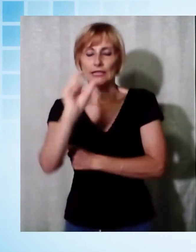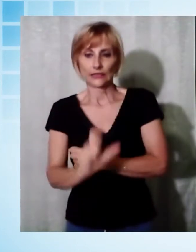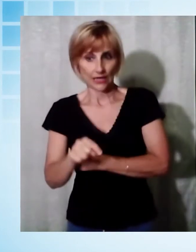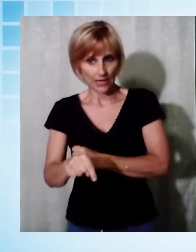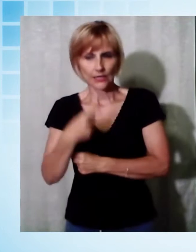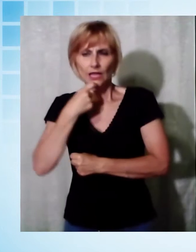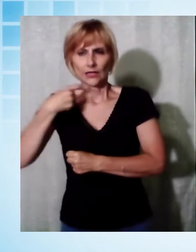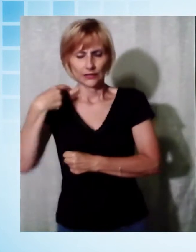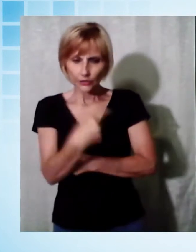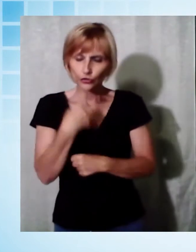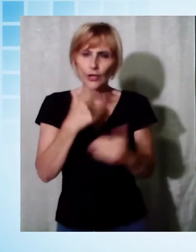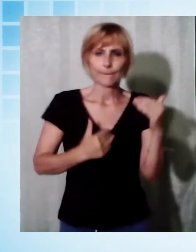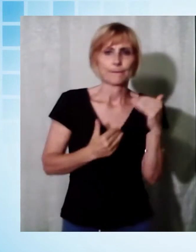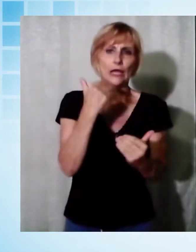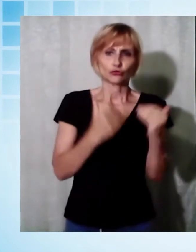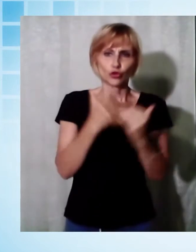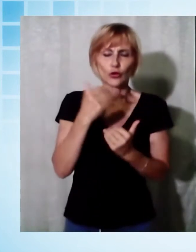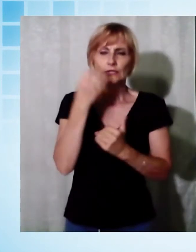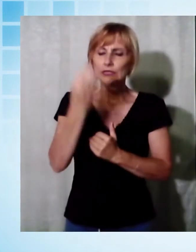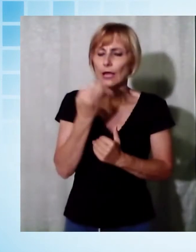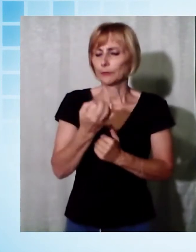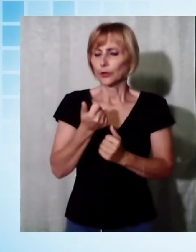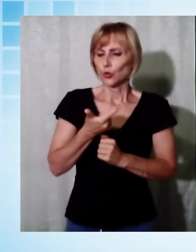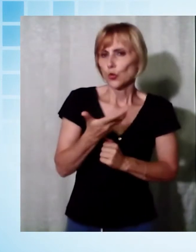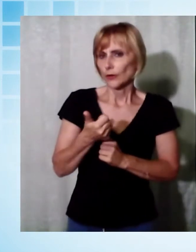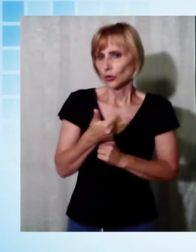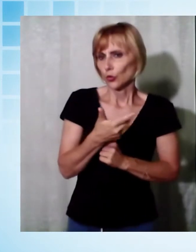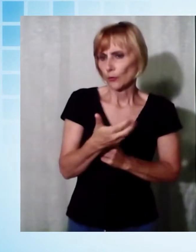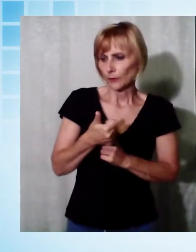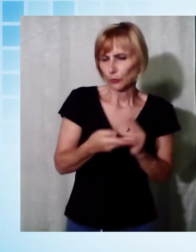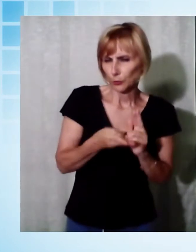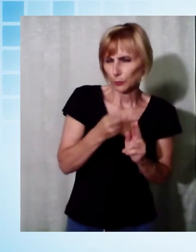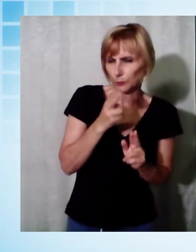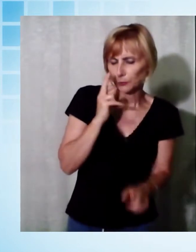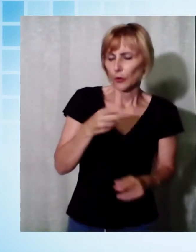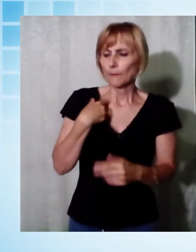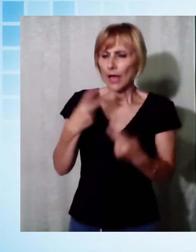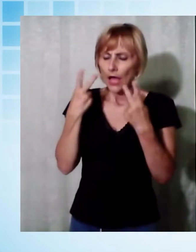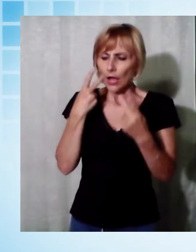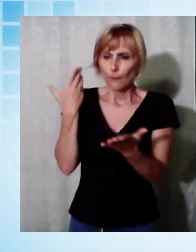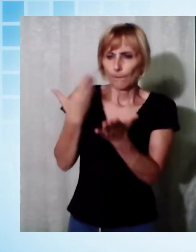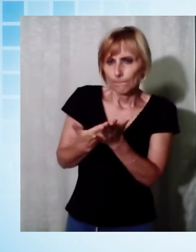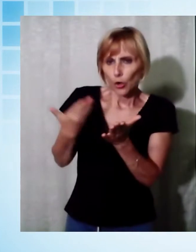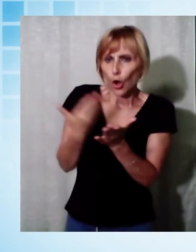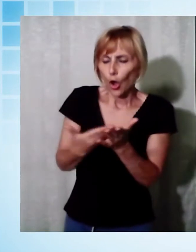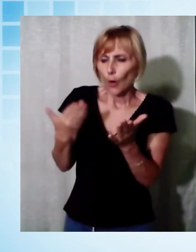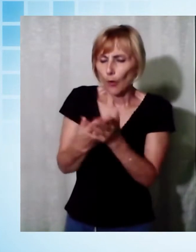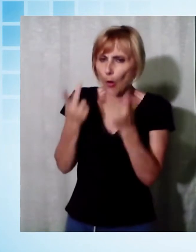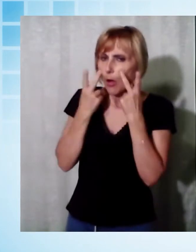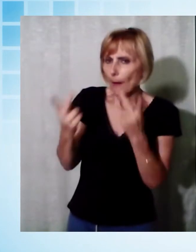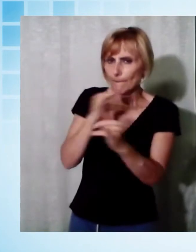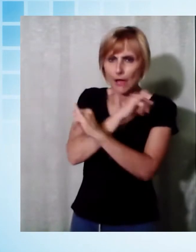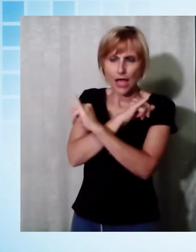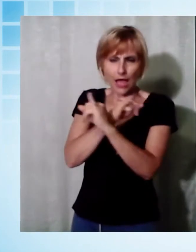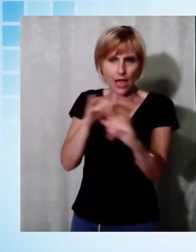costantemente ricorso alla forza dei numeri senza prendere in considerazione nessuna delle emozioni presentate dalla minoranza. Esattamente perché